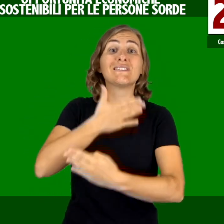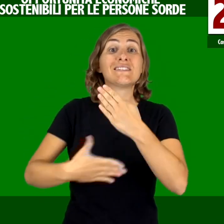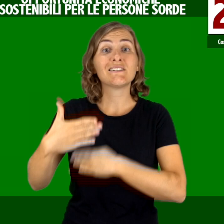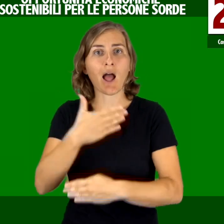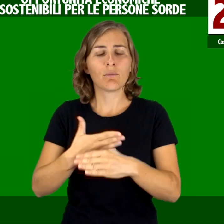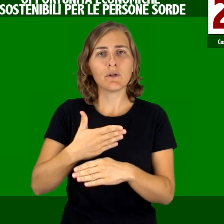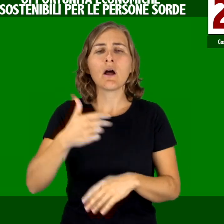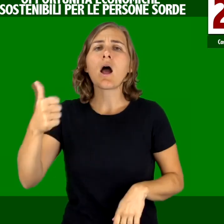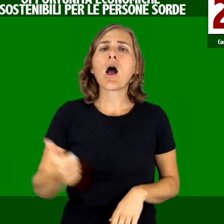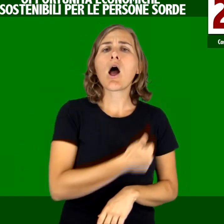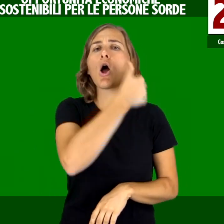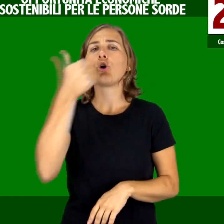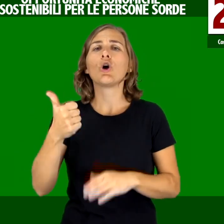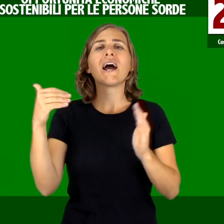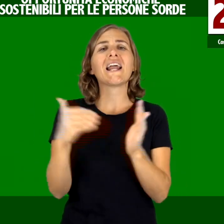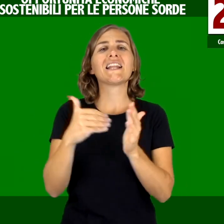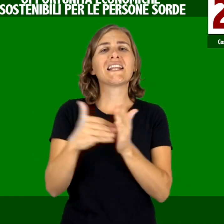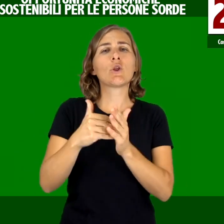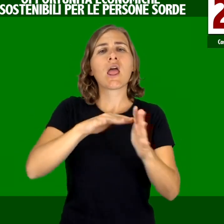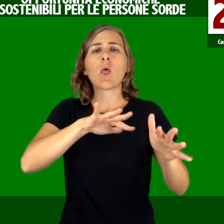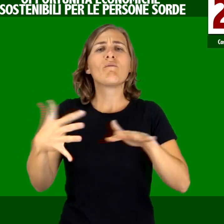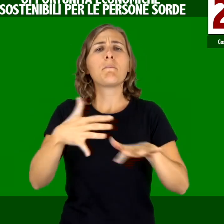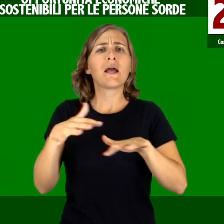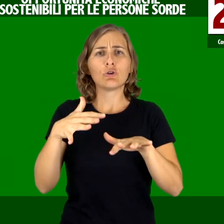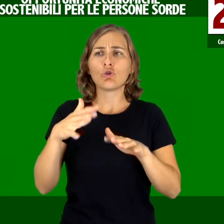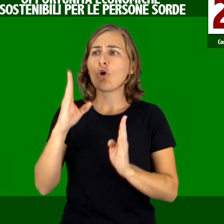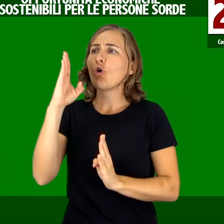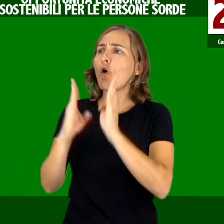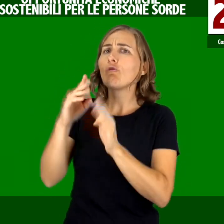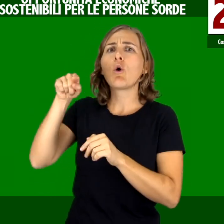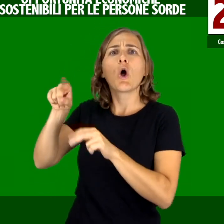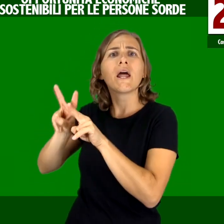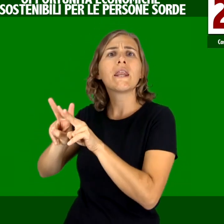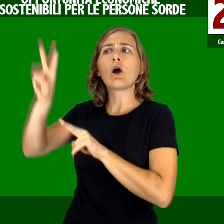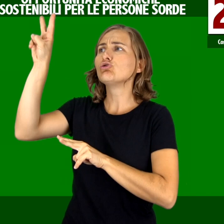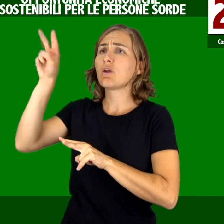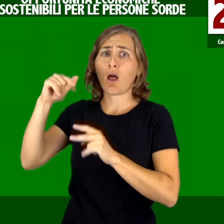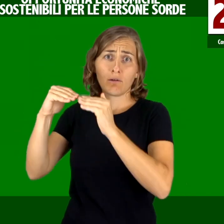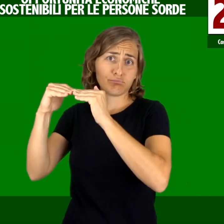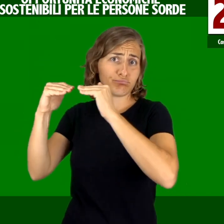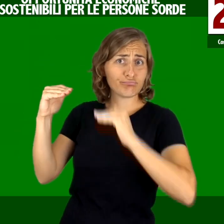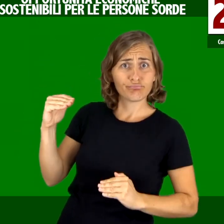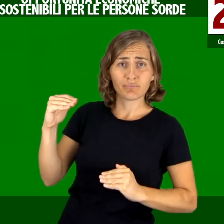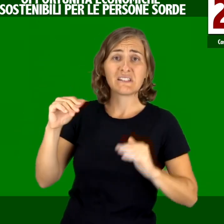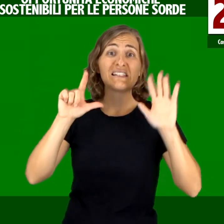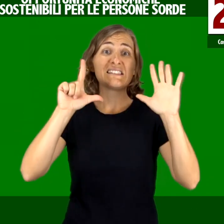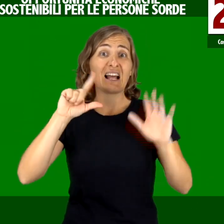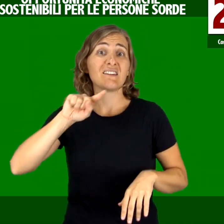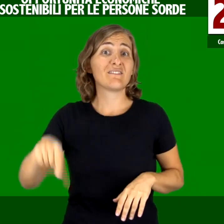le famiglie in cui sono presenti persone con disabilità hanno un reddito annuo equivalente medio inferiore del 7,8%